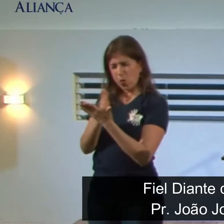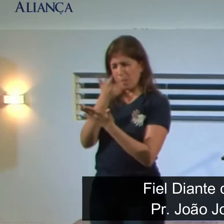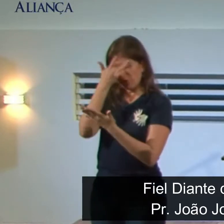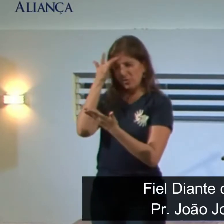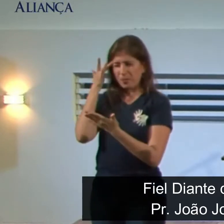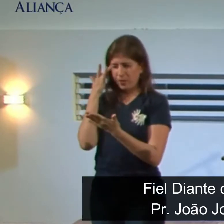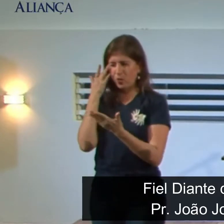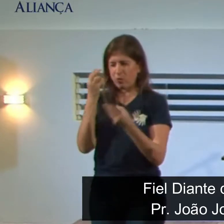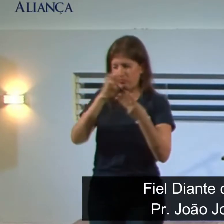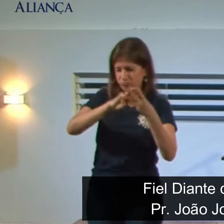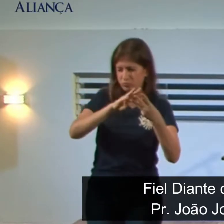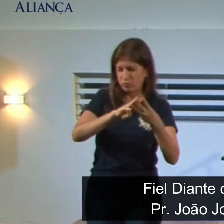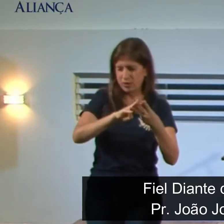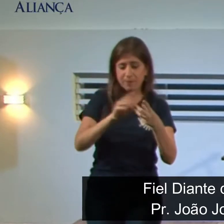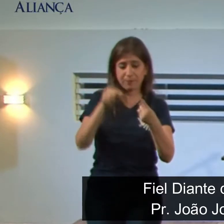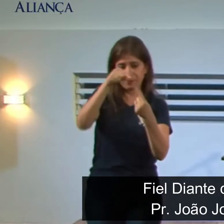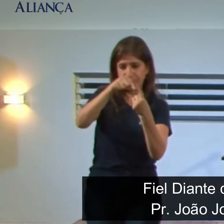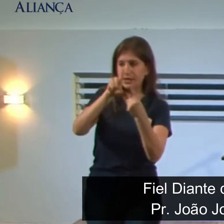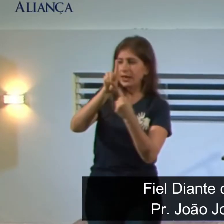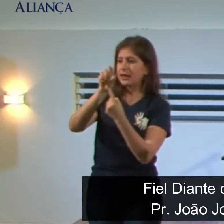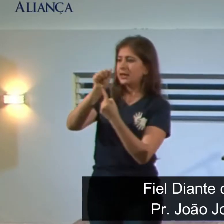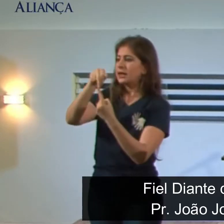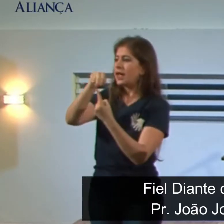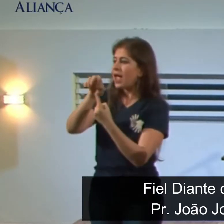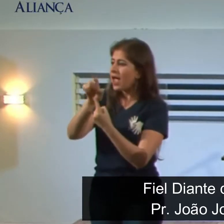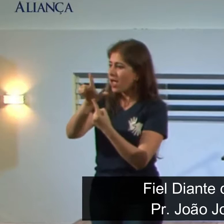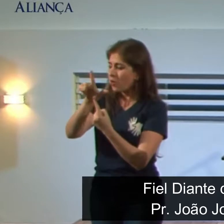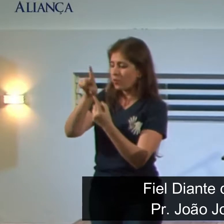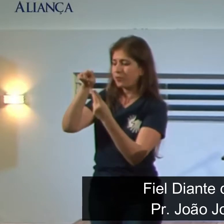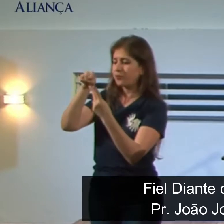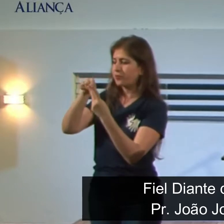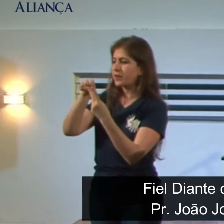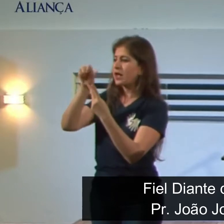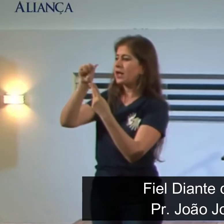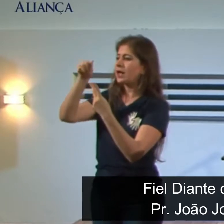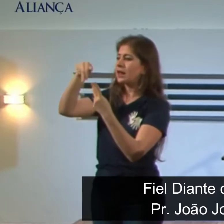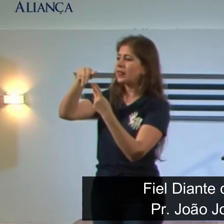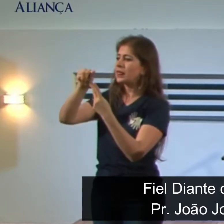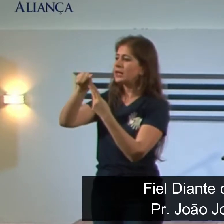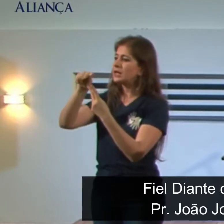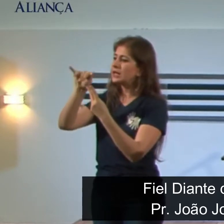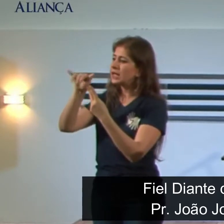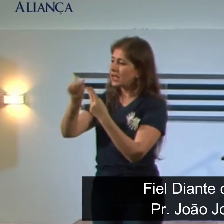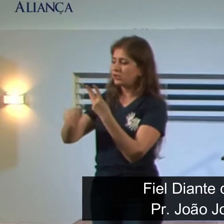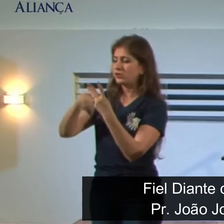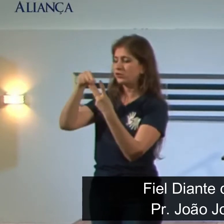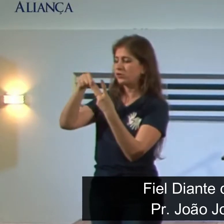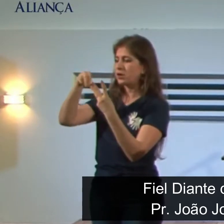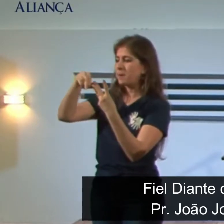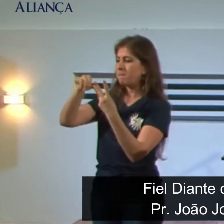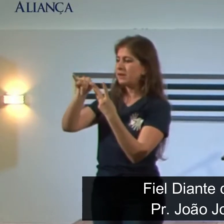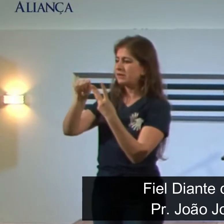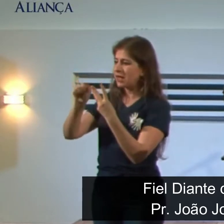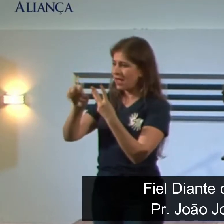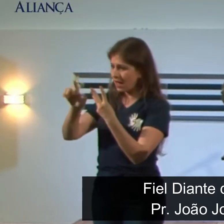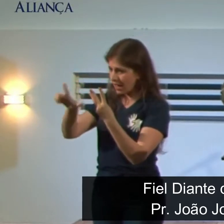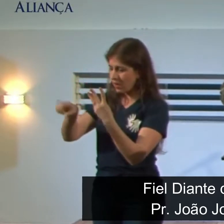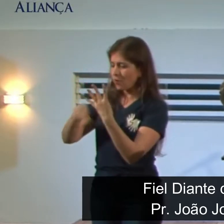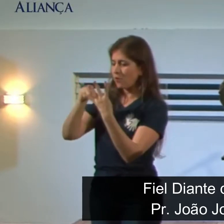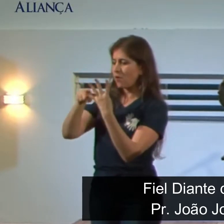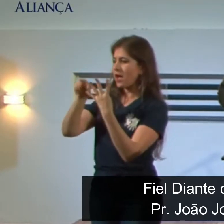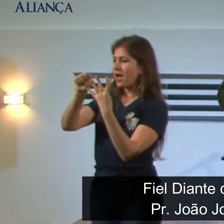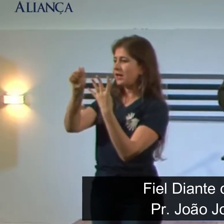dos que vieram de Judá, Daniel, Ananias, Misael e Asarias. O chefe dos